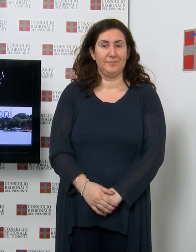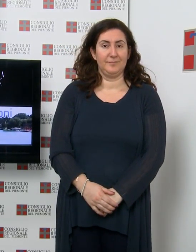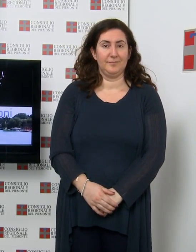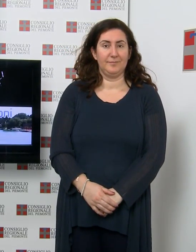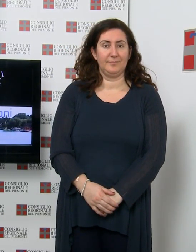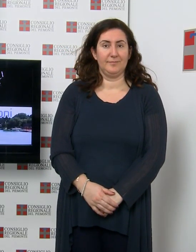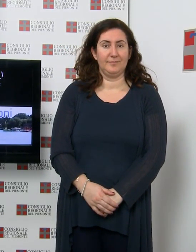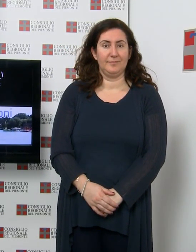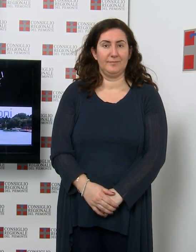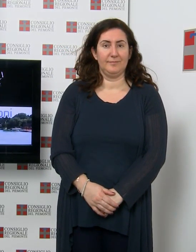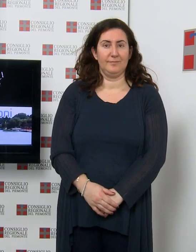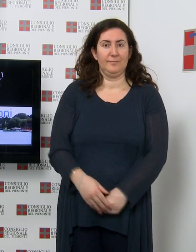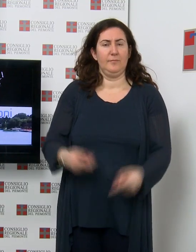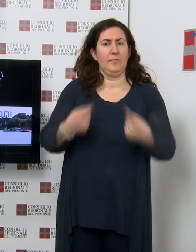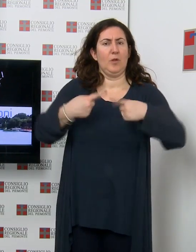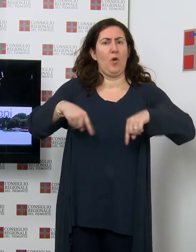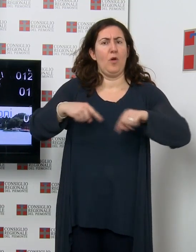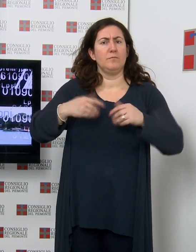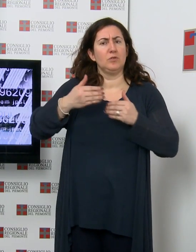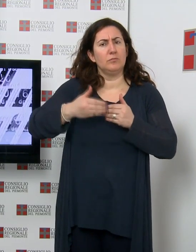Attività delle commissioni